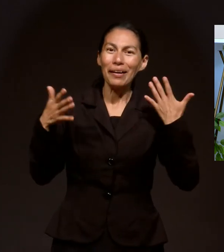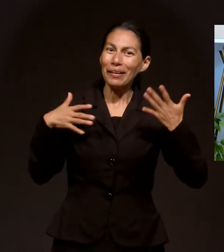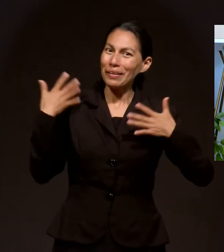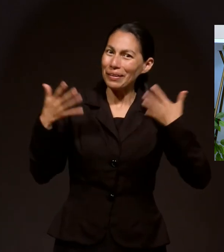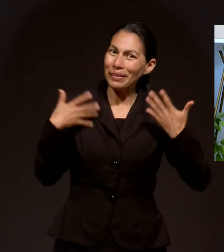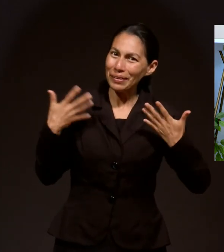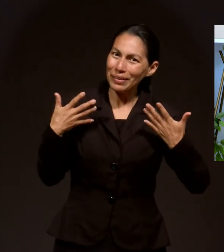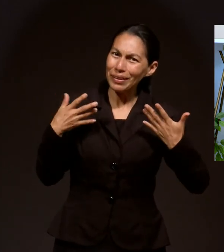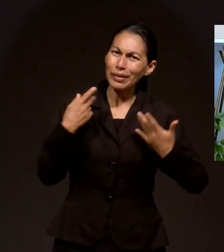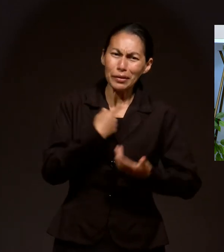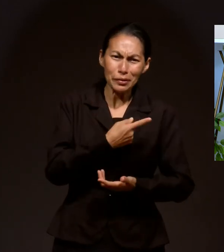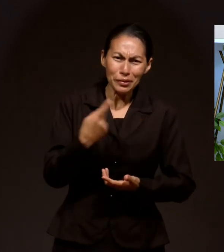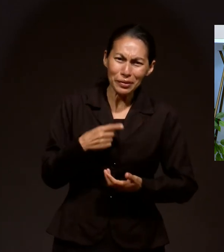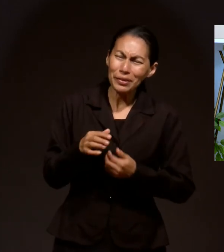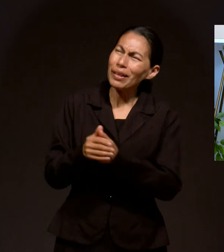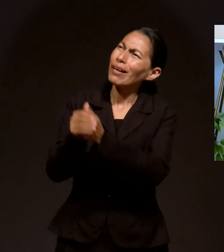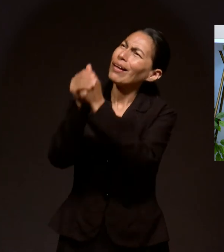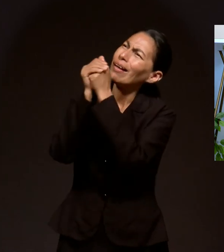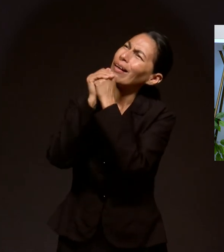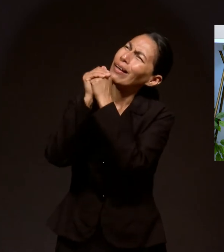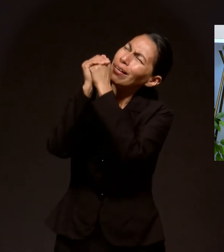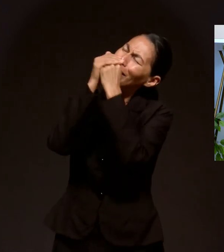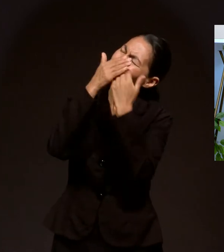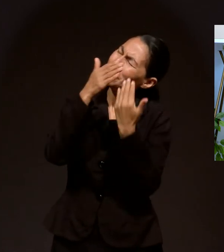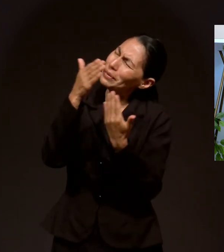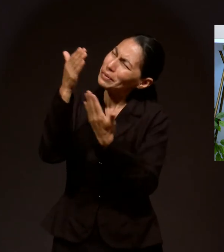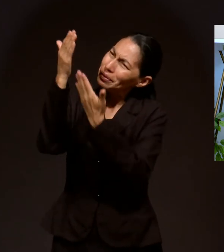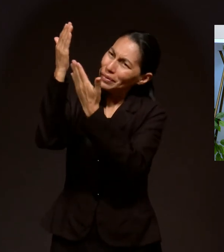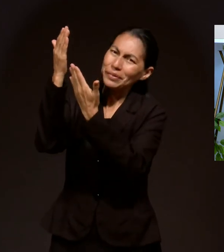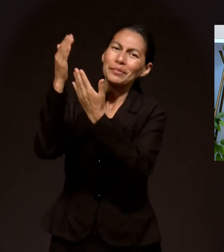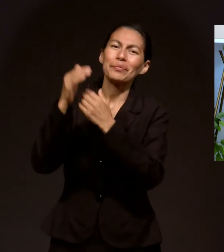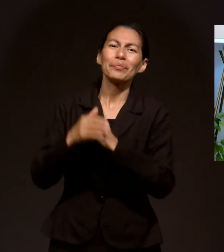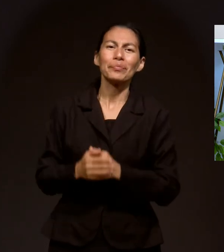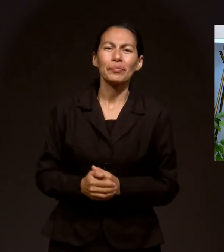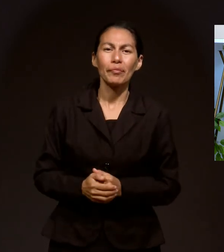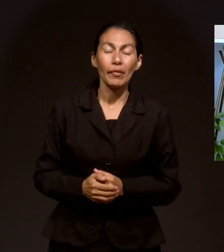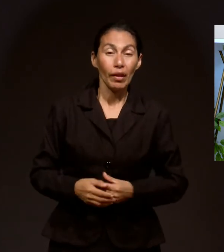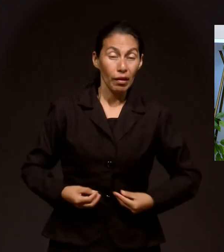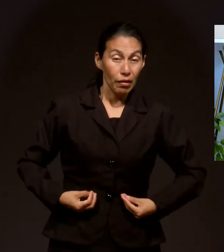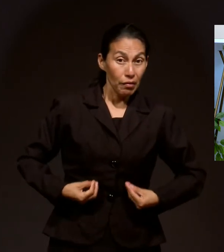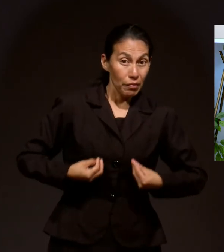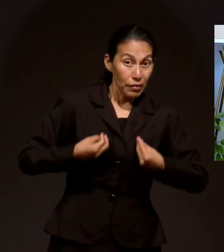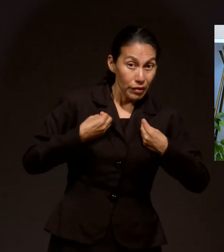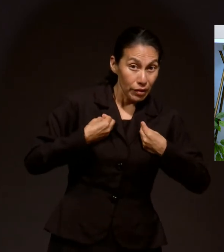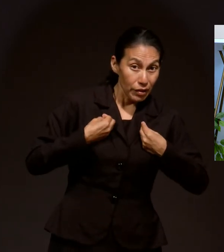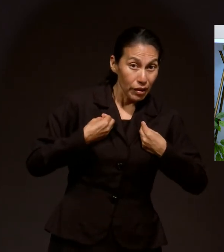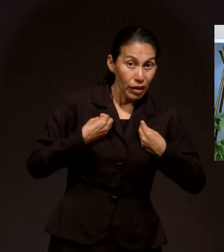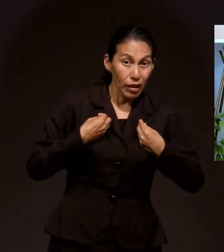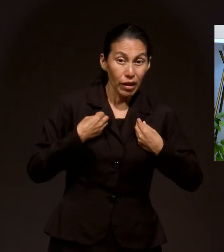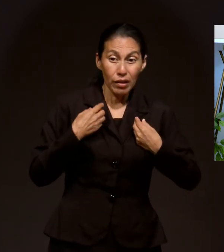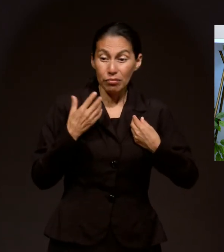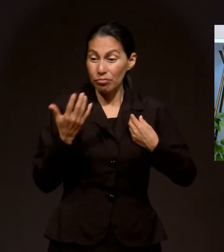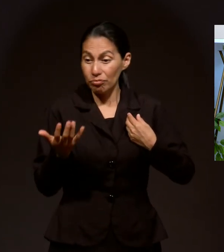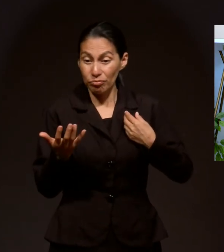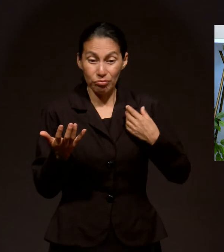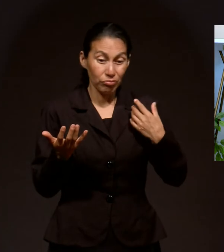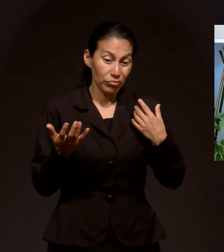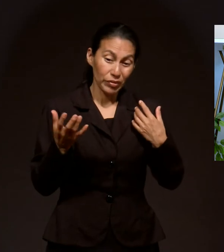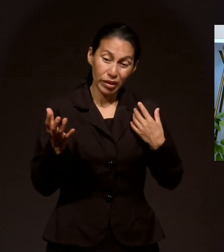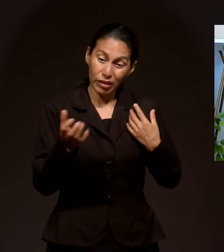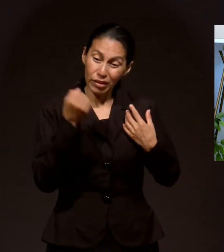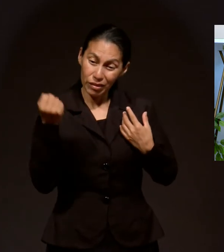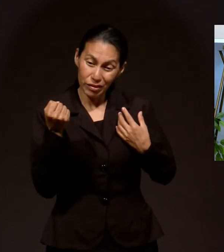poder alabar a Dios. La vida es una mezcla continua entre las